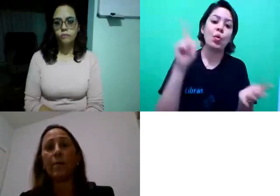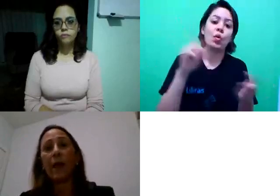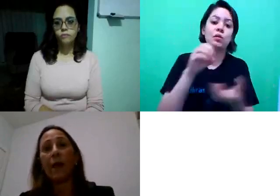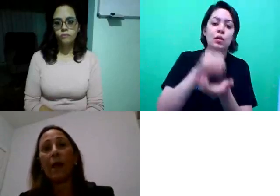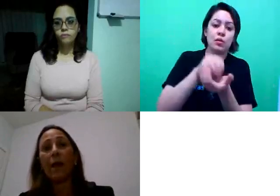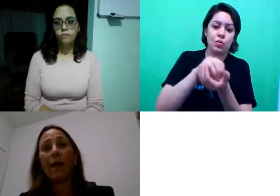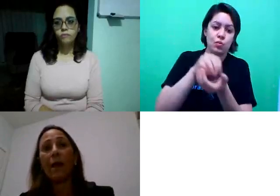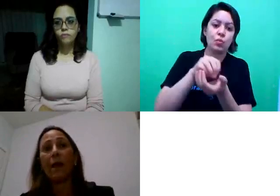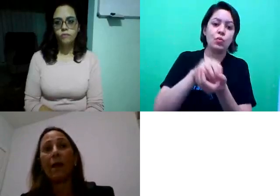na Unioeste,